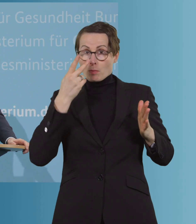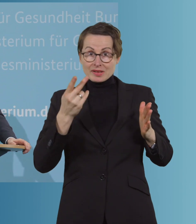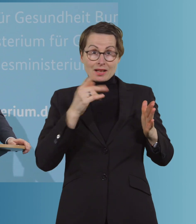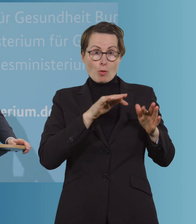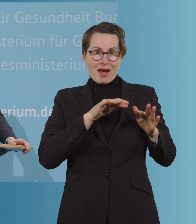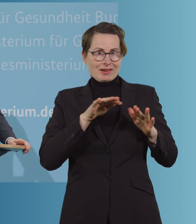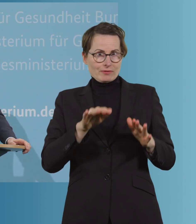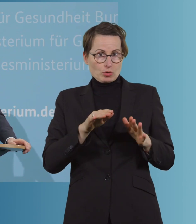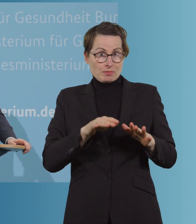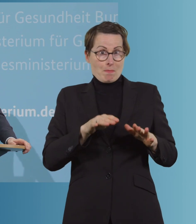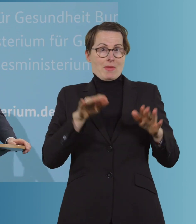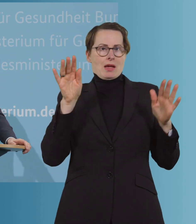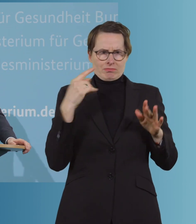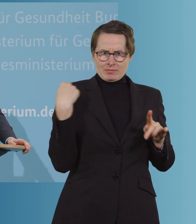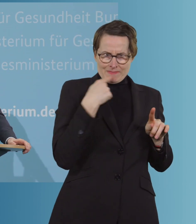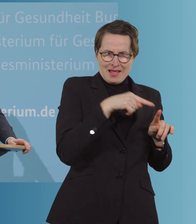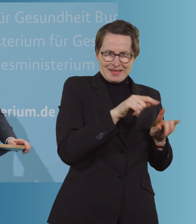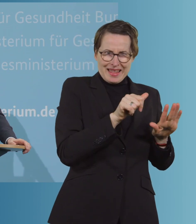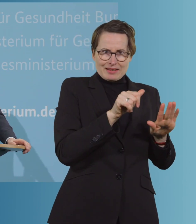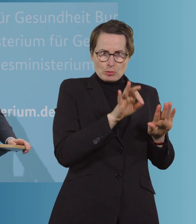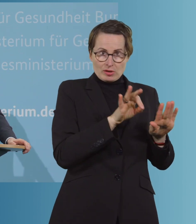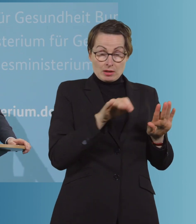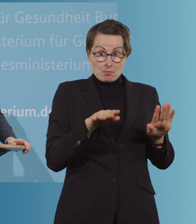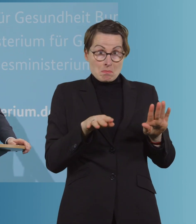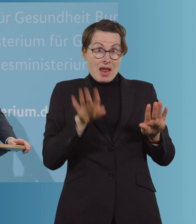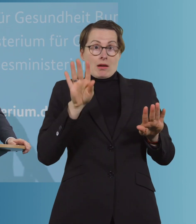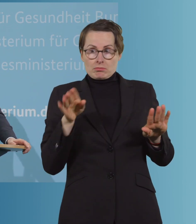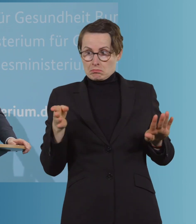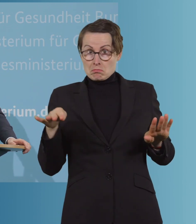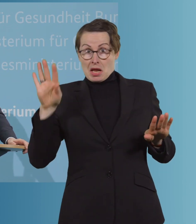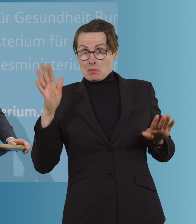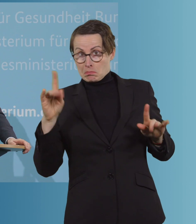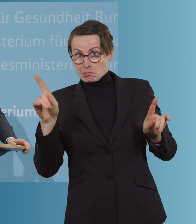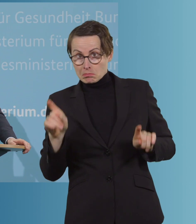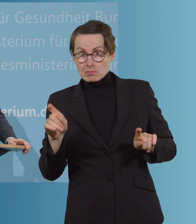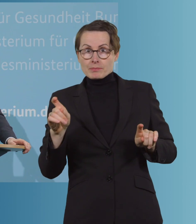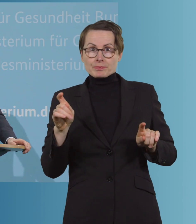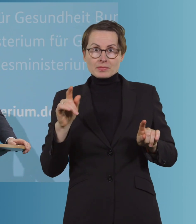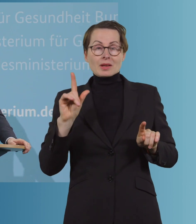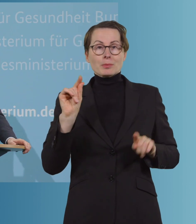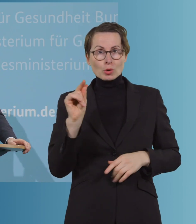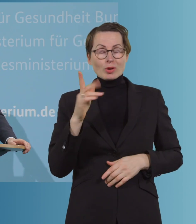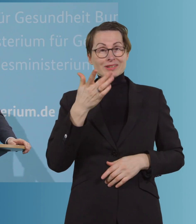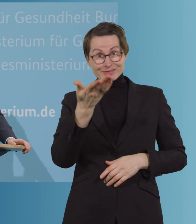ob und wie sich diese Mutationen verbreiten. Heißt aber dann eben, bis Mittwoch wird es keine